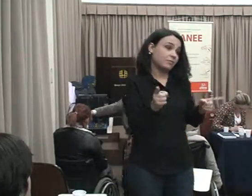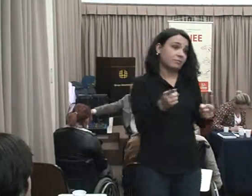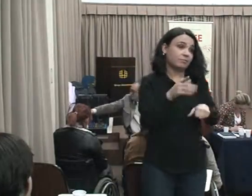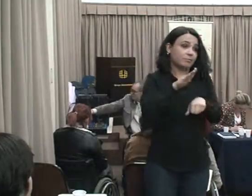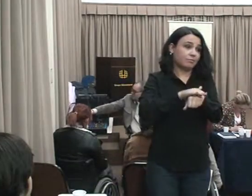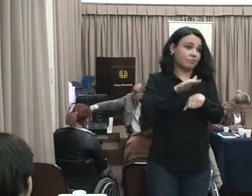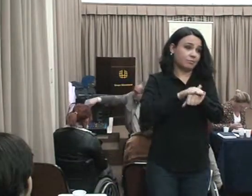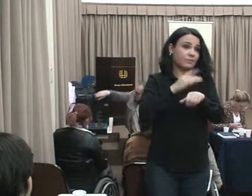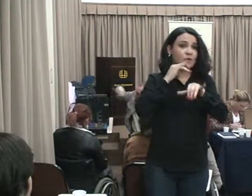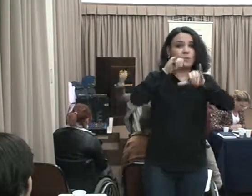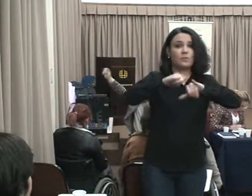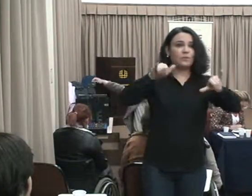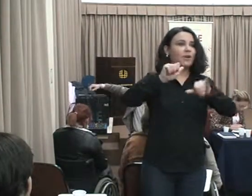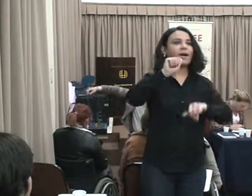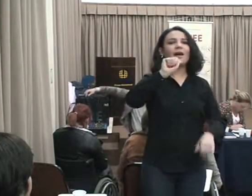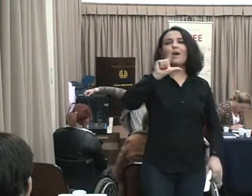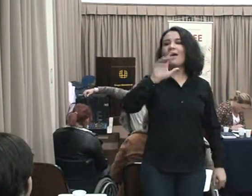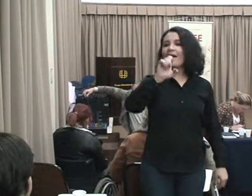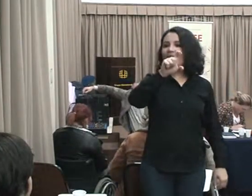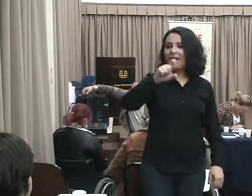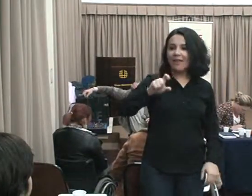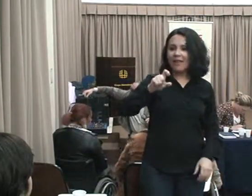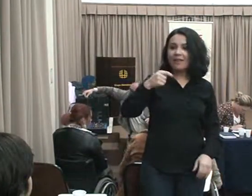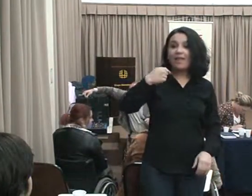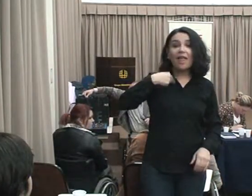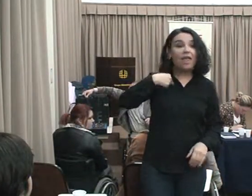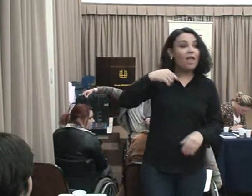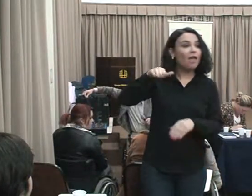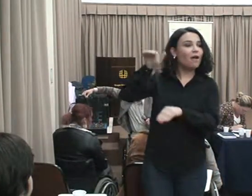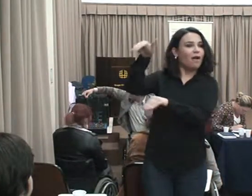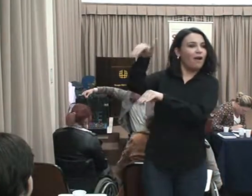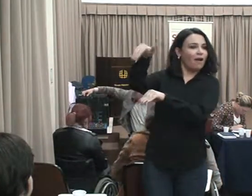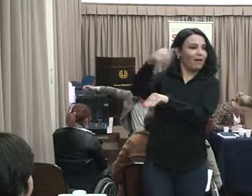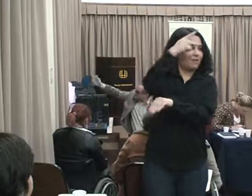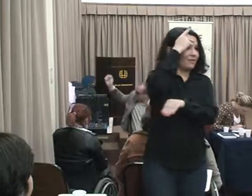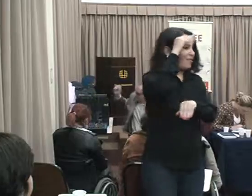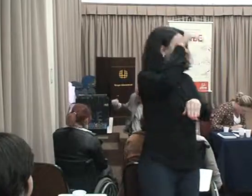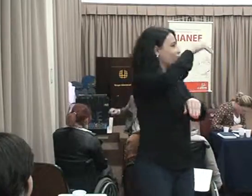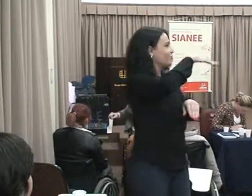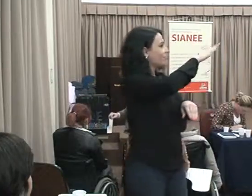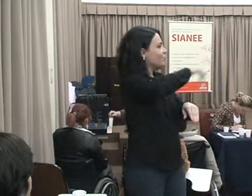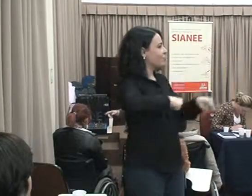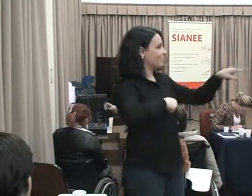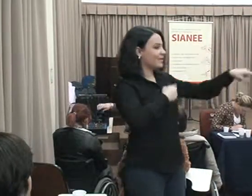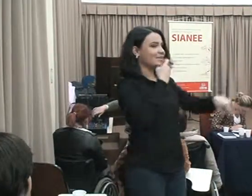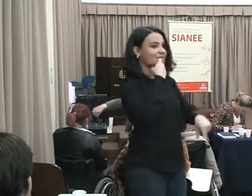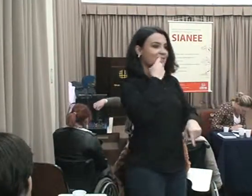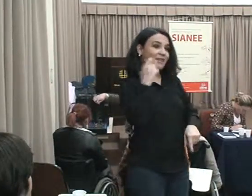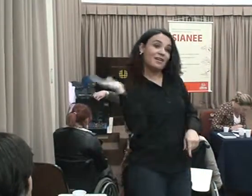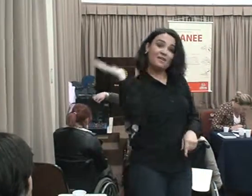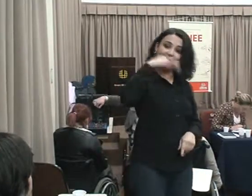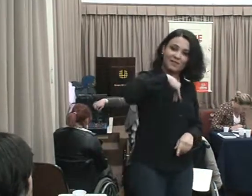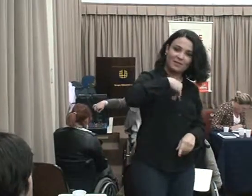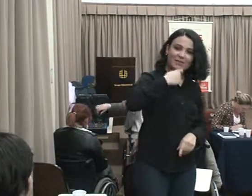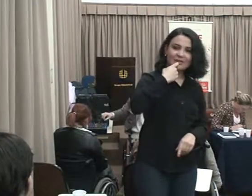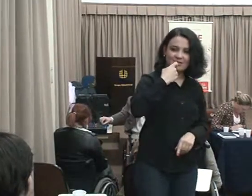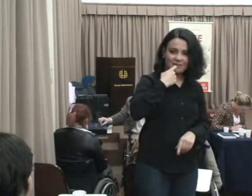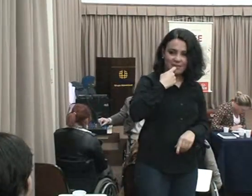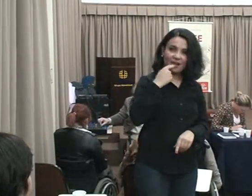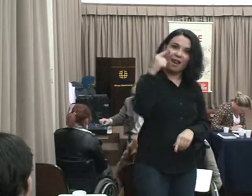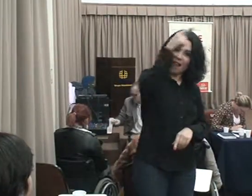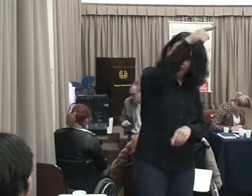Tá? O Alex veio Que eu convidei na sexta Vamos, né? todos Aí eu falei Com os meus alunos